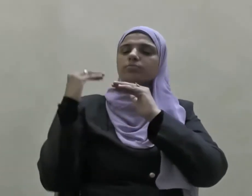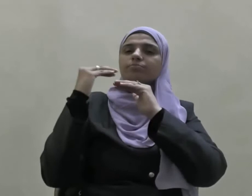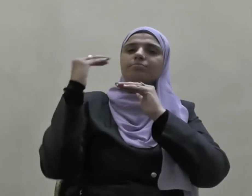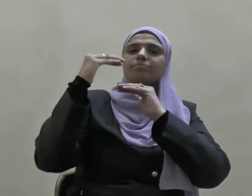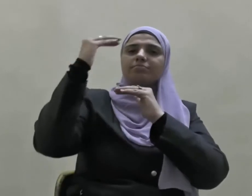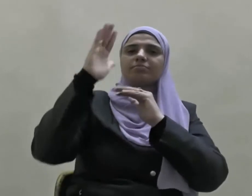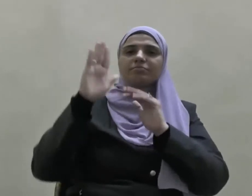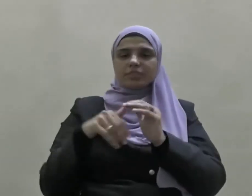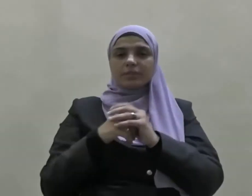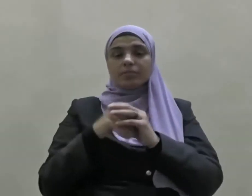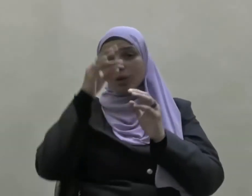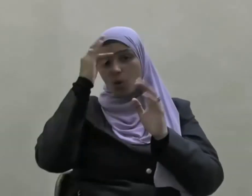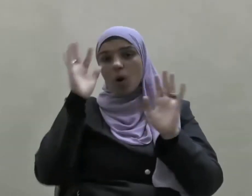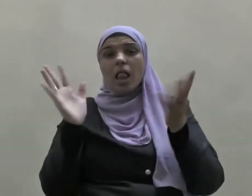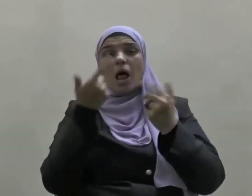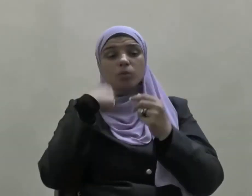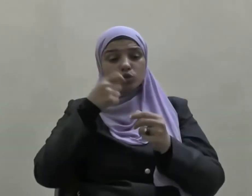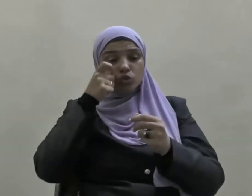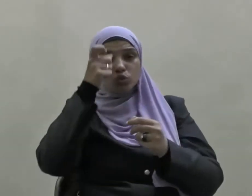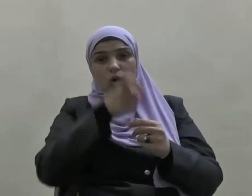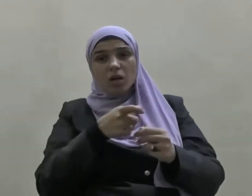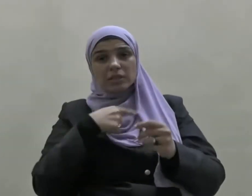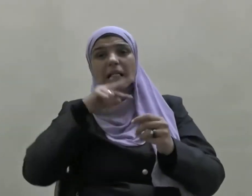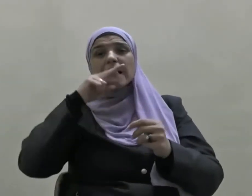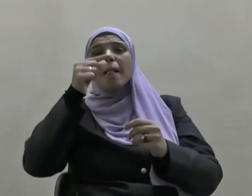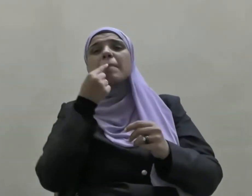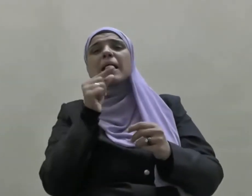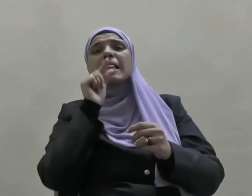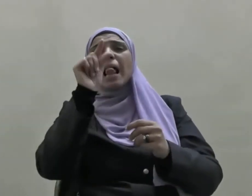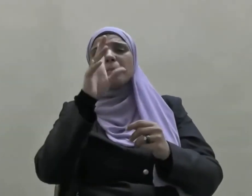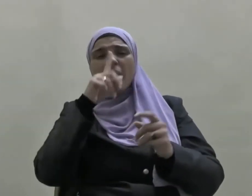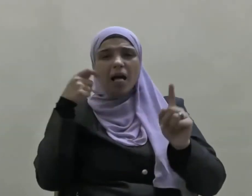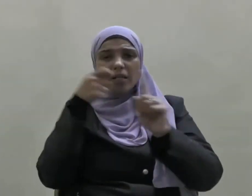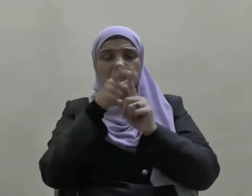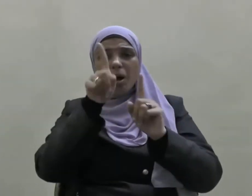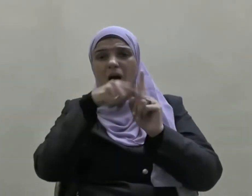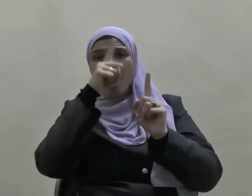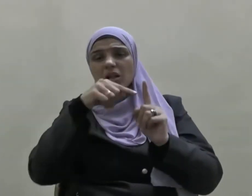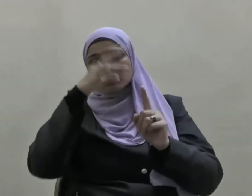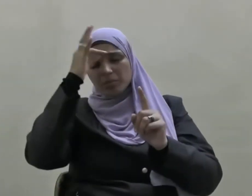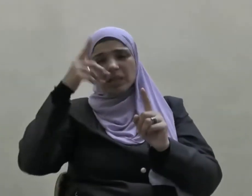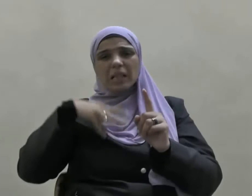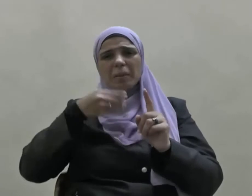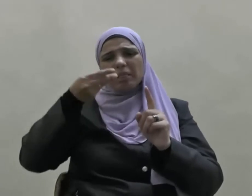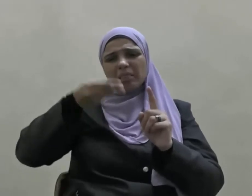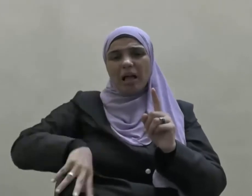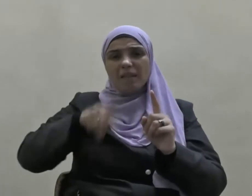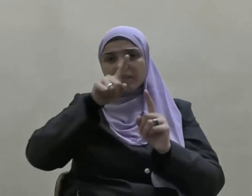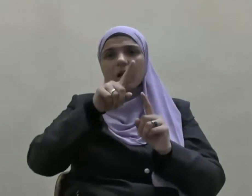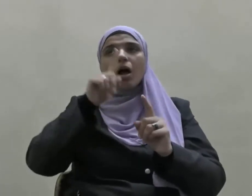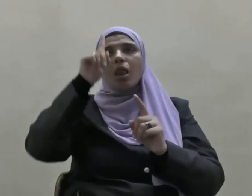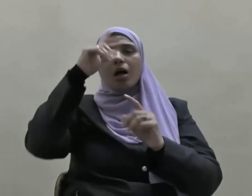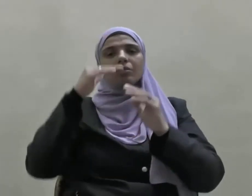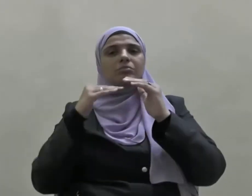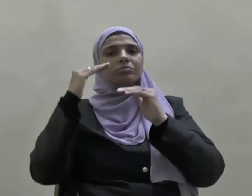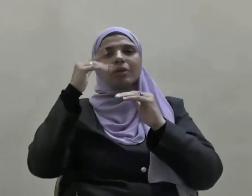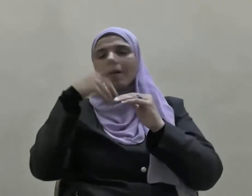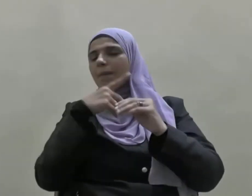بها درجات وإن العبد لا يتكلم بالكلمة من صخة الله لا يلقي